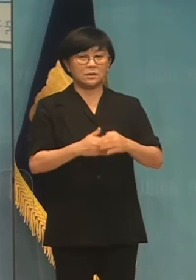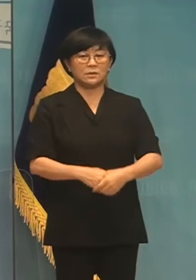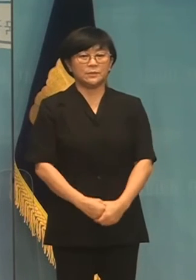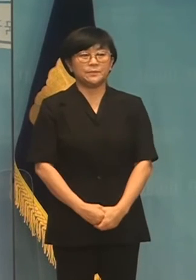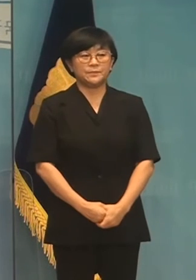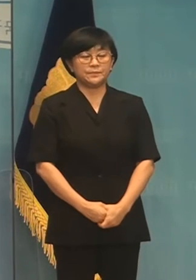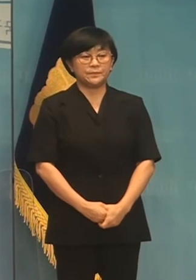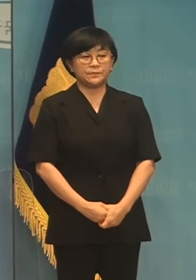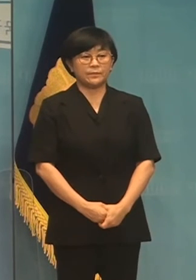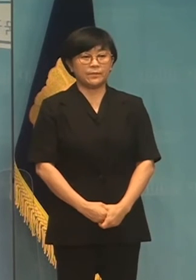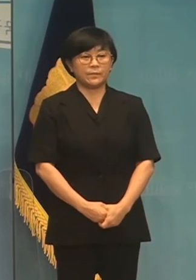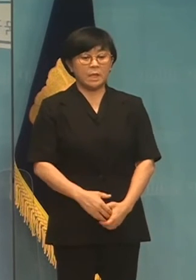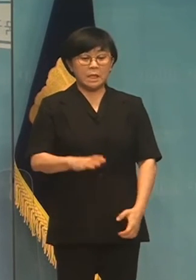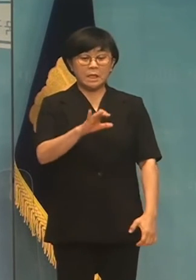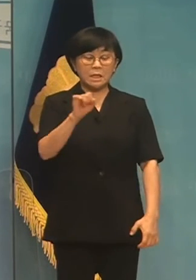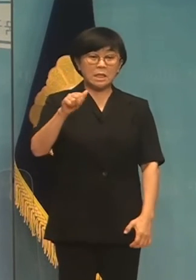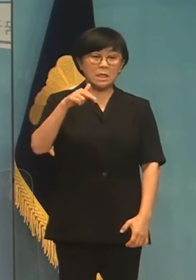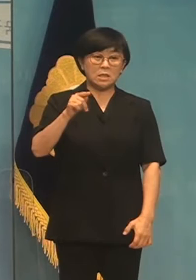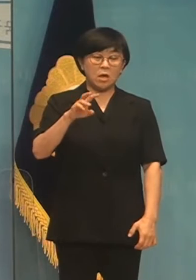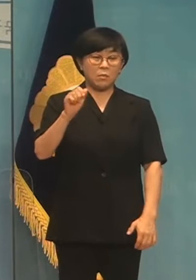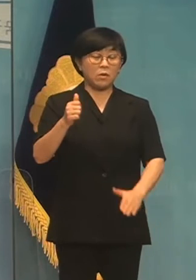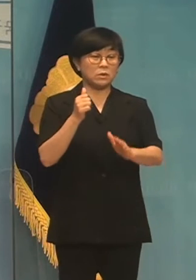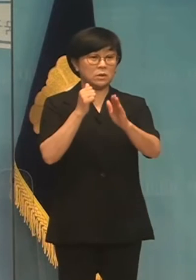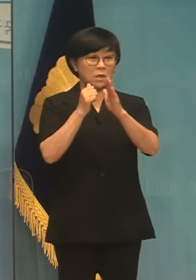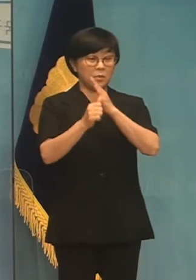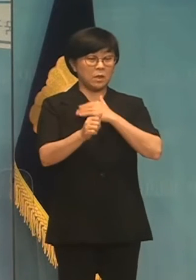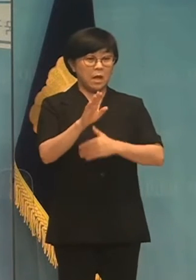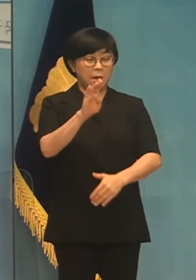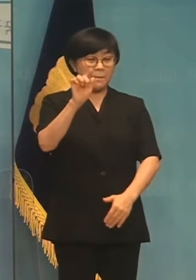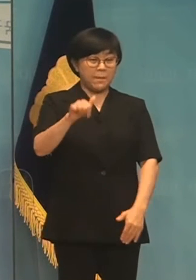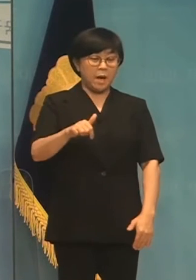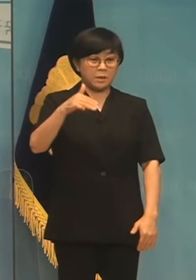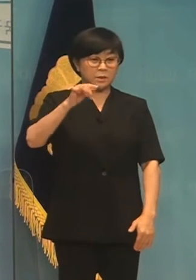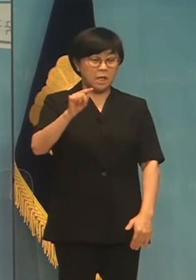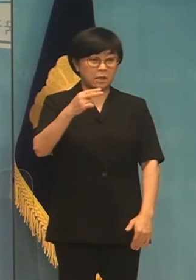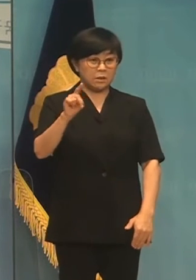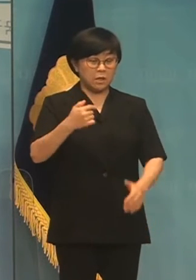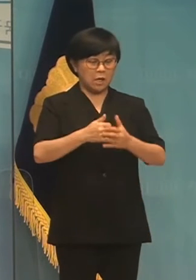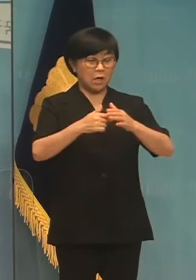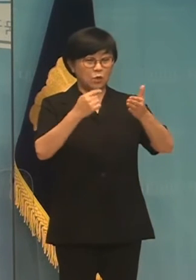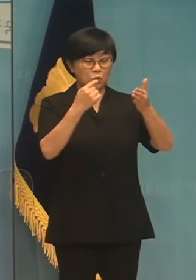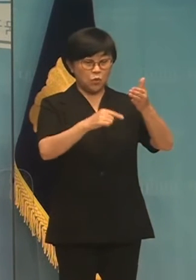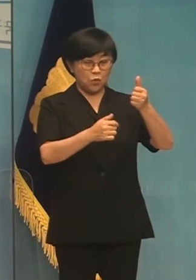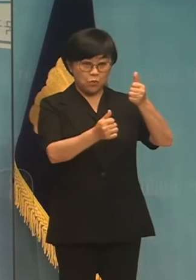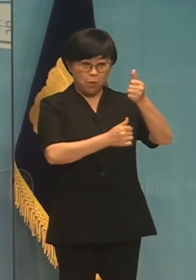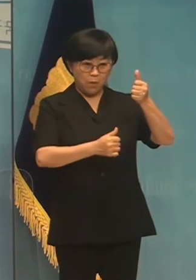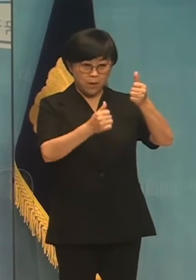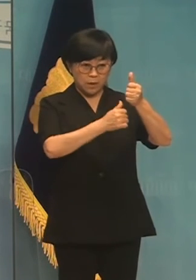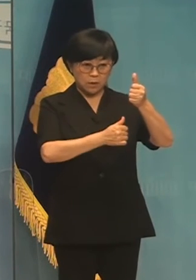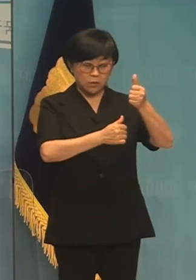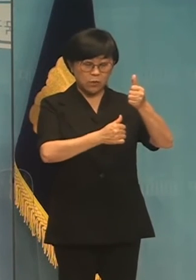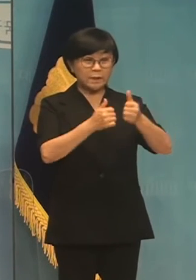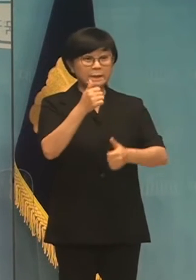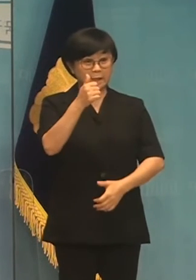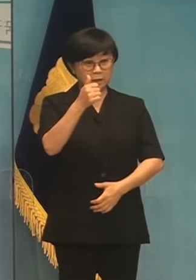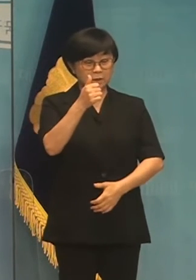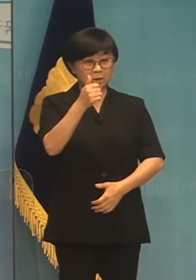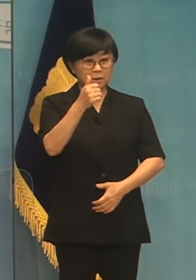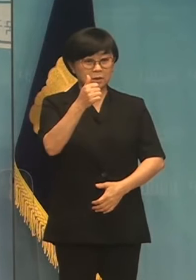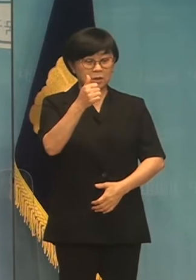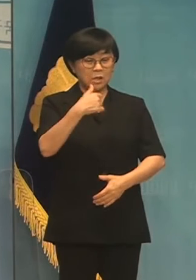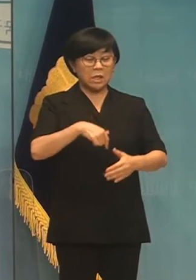이재명 후보 수석 대변인인 박창대 민주당 교육위공안심사 소위위원장은